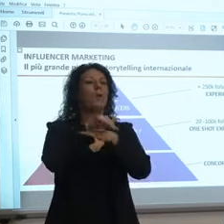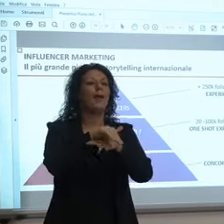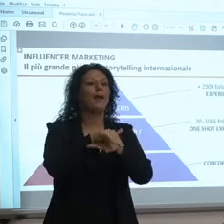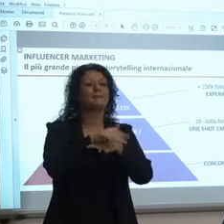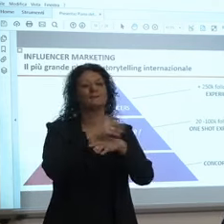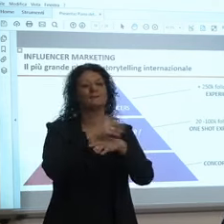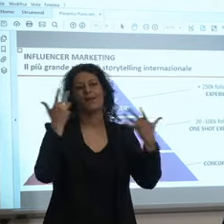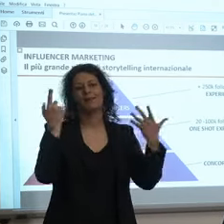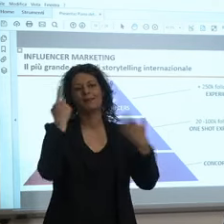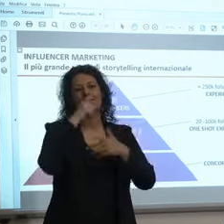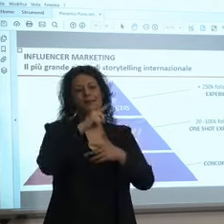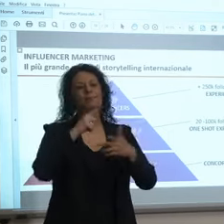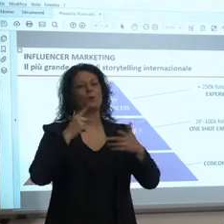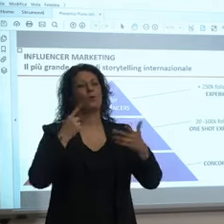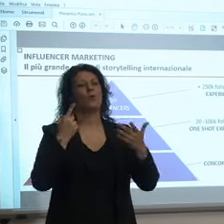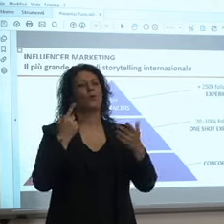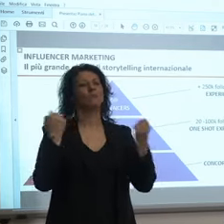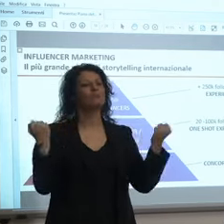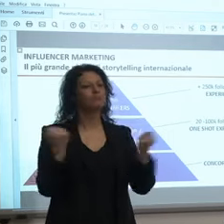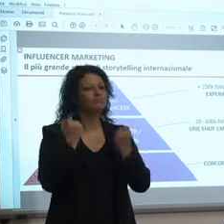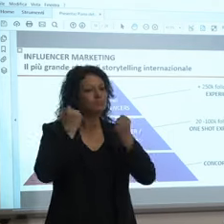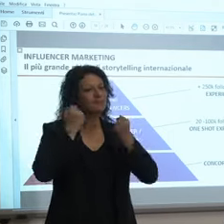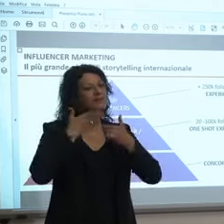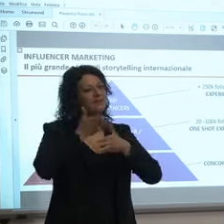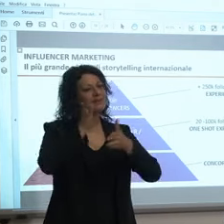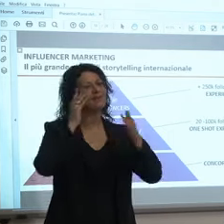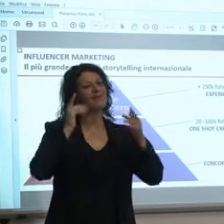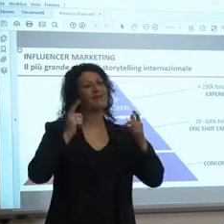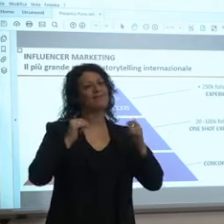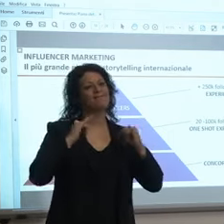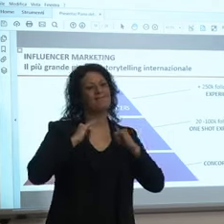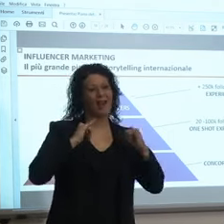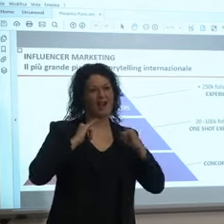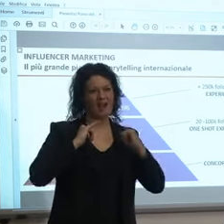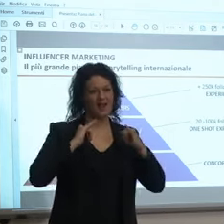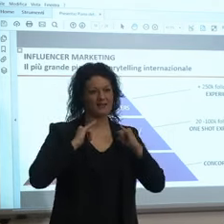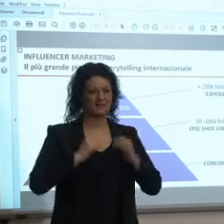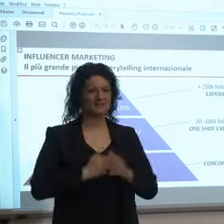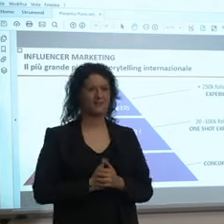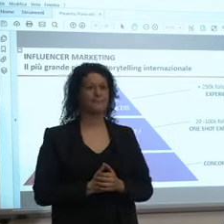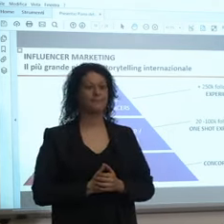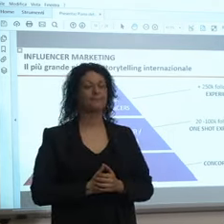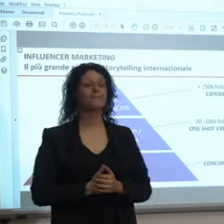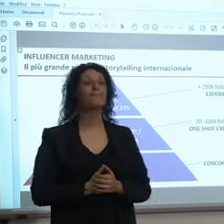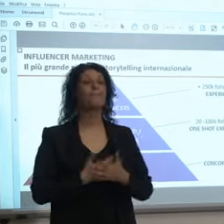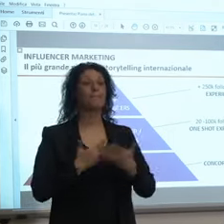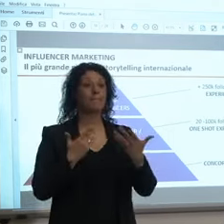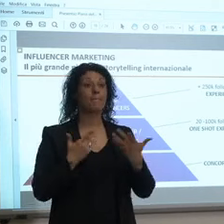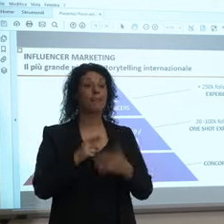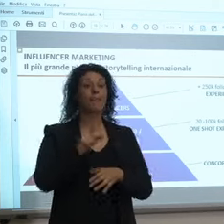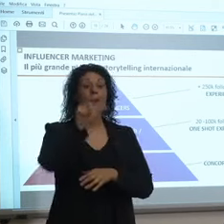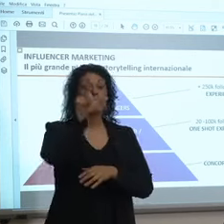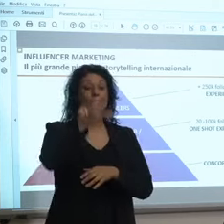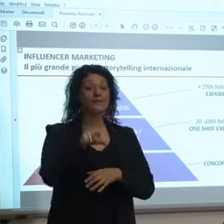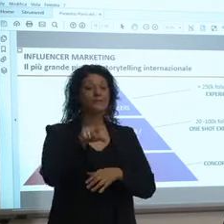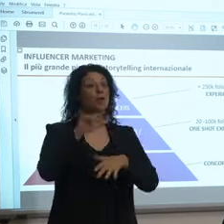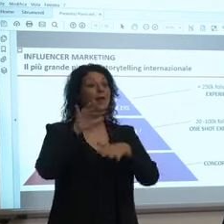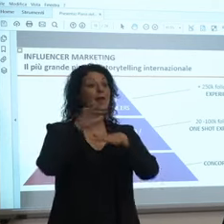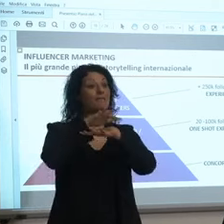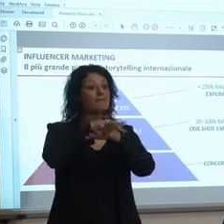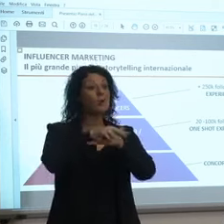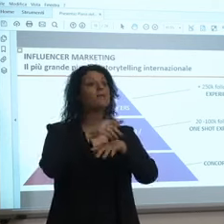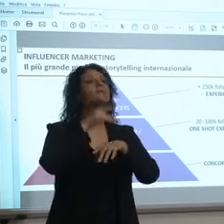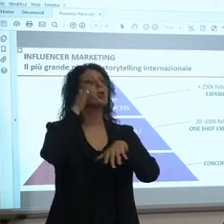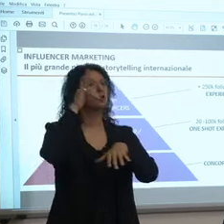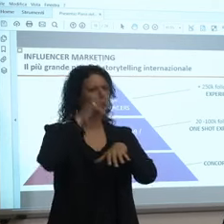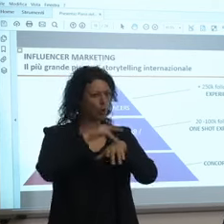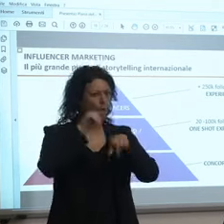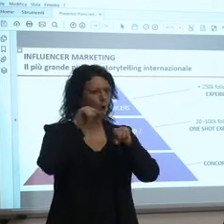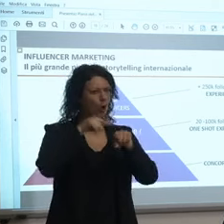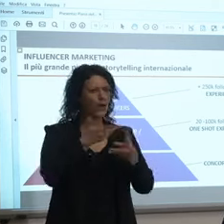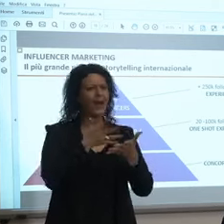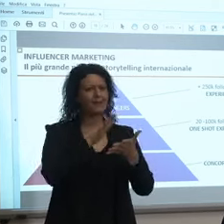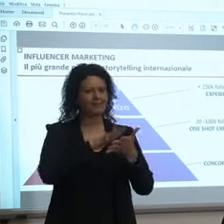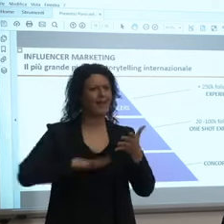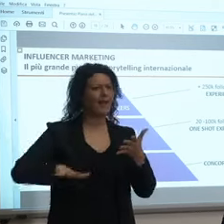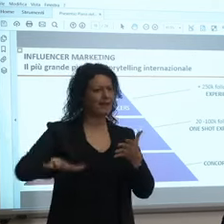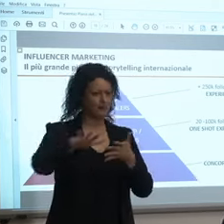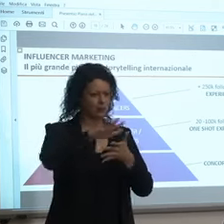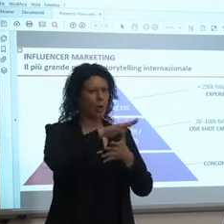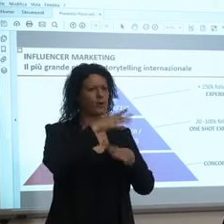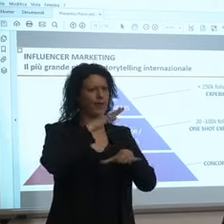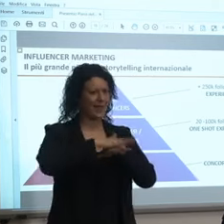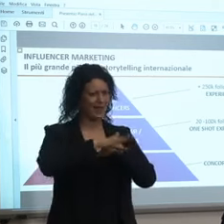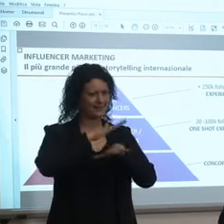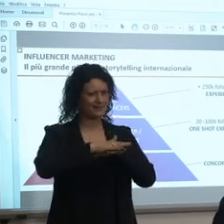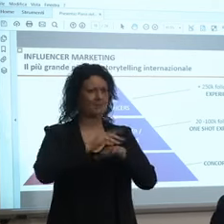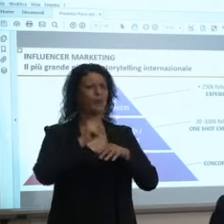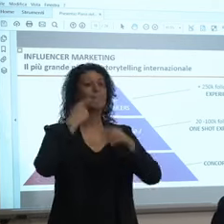delle vacanze e a questi gli facciamo vivere delle esperienze sul territorio anche di due tre giorni poi a metà abbiamo il